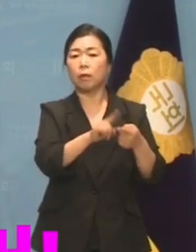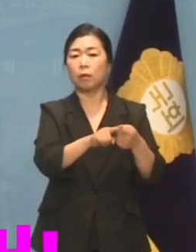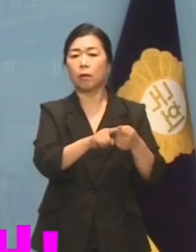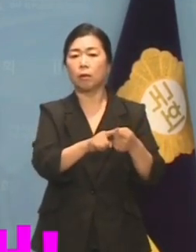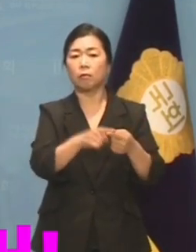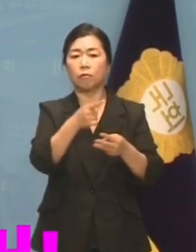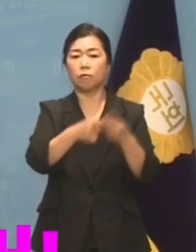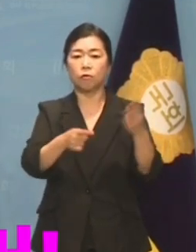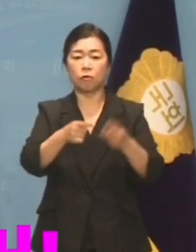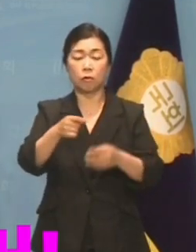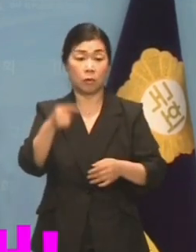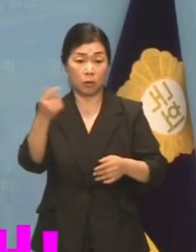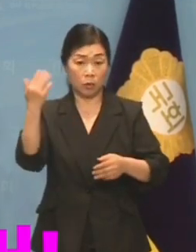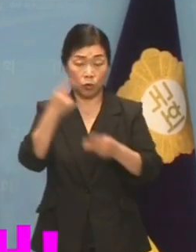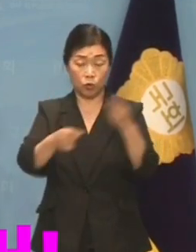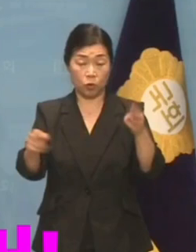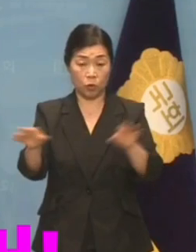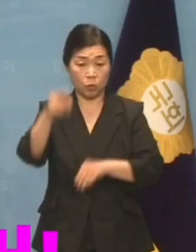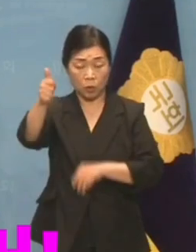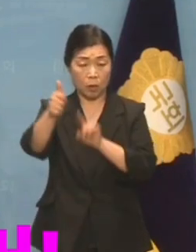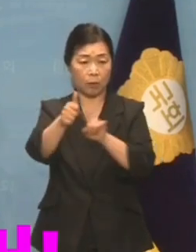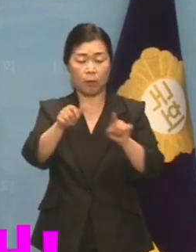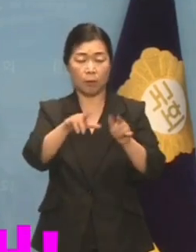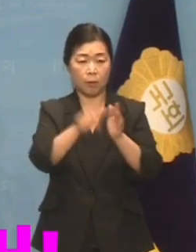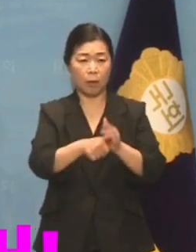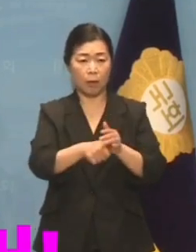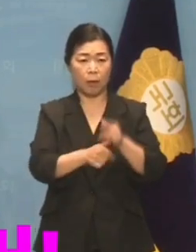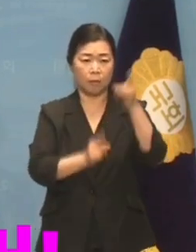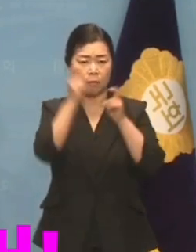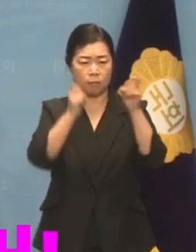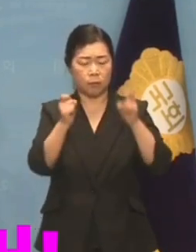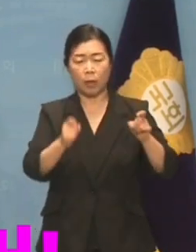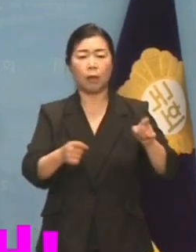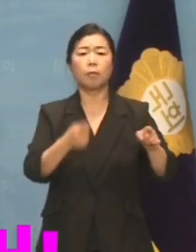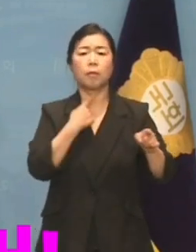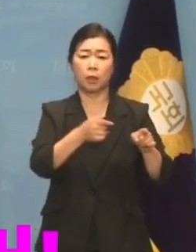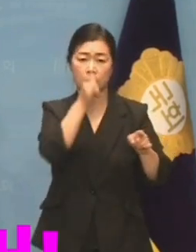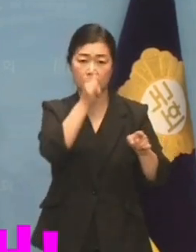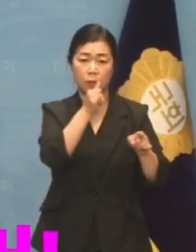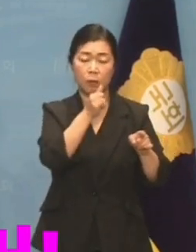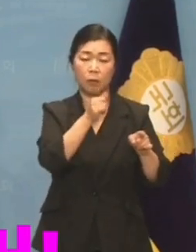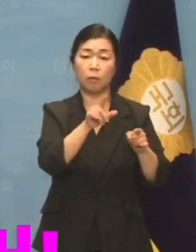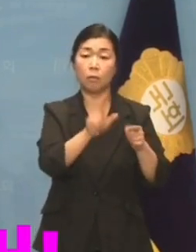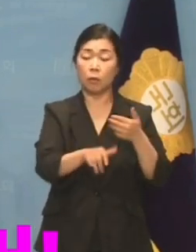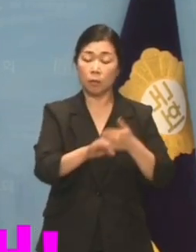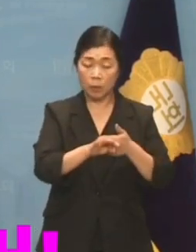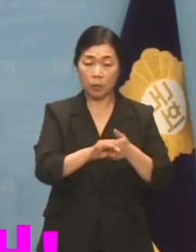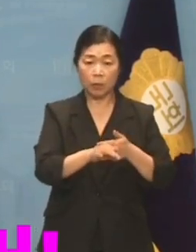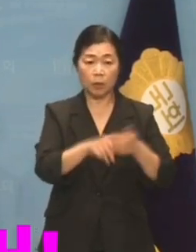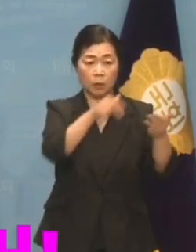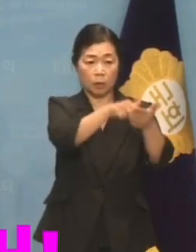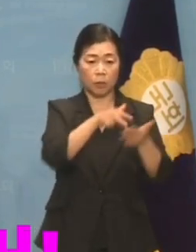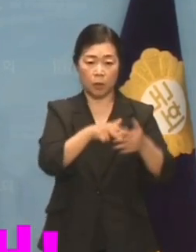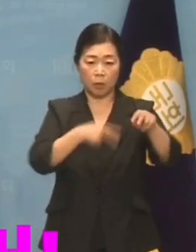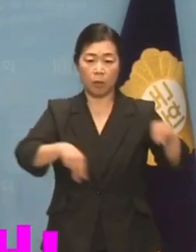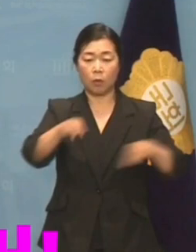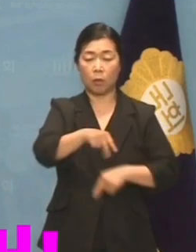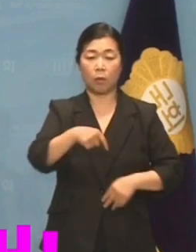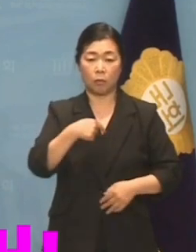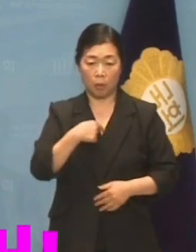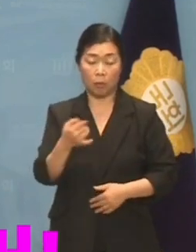남이 하면 공공질서를 해친다니 전형적인 내로남불 그 이상도 이하도 아닙니다.